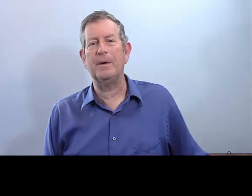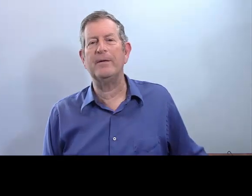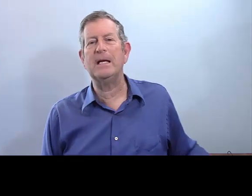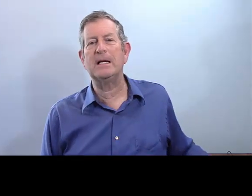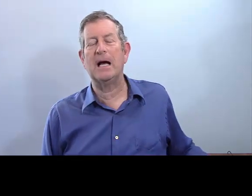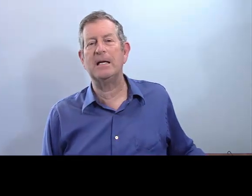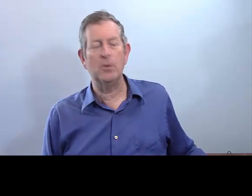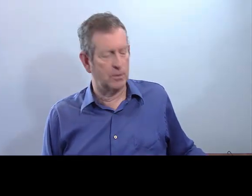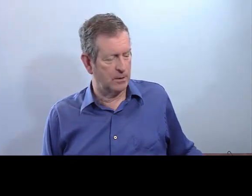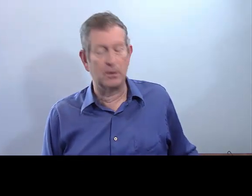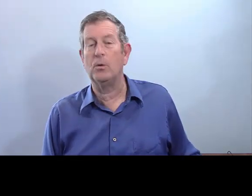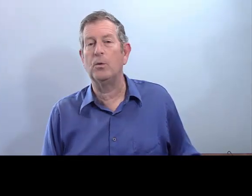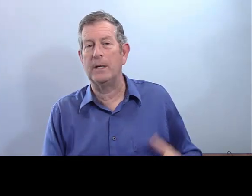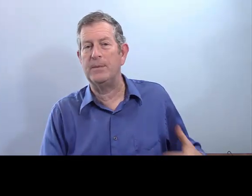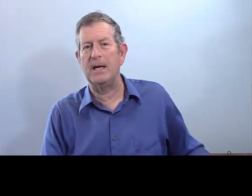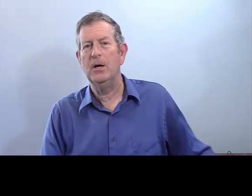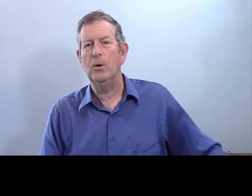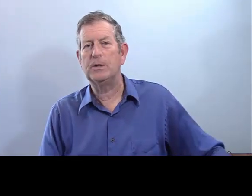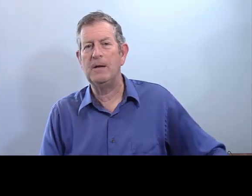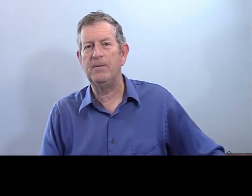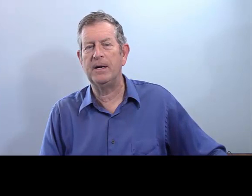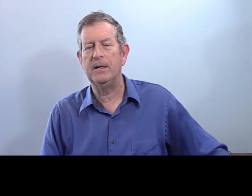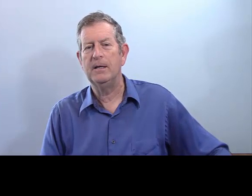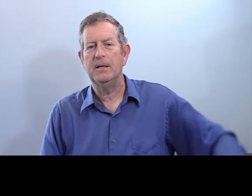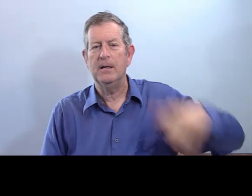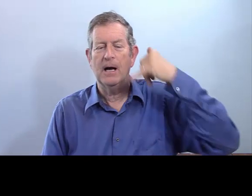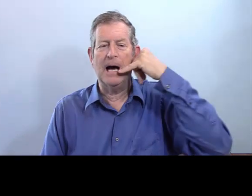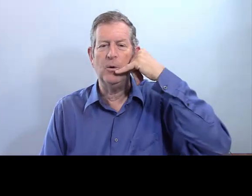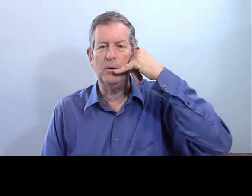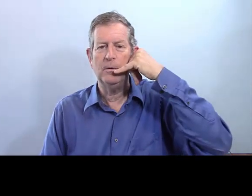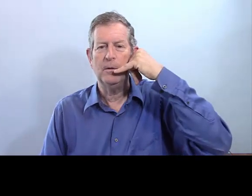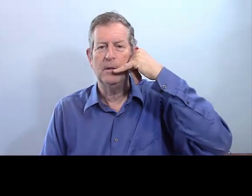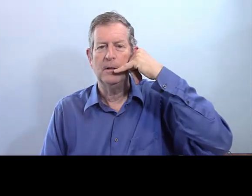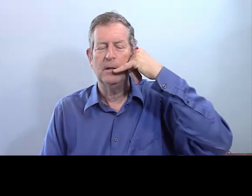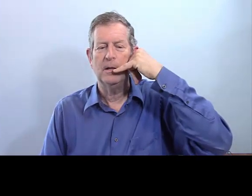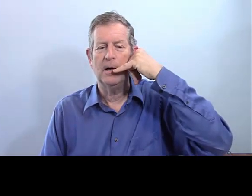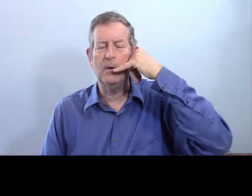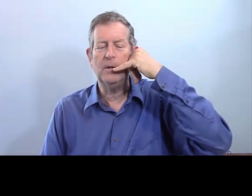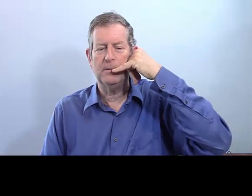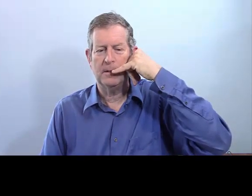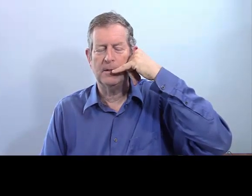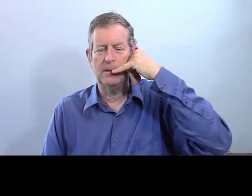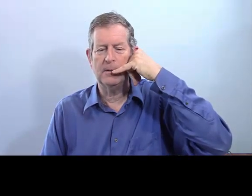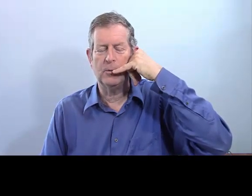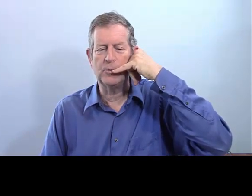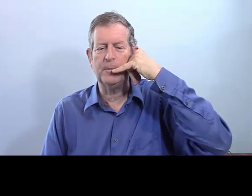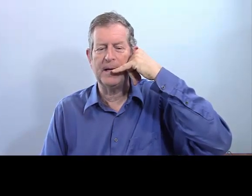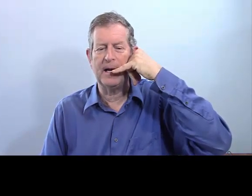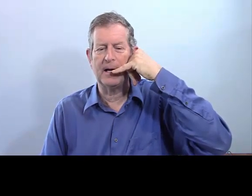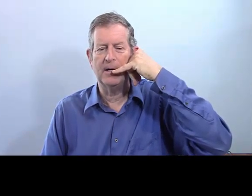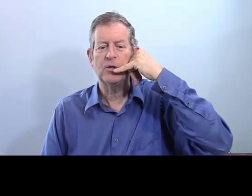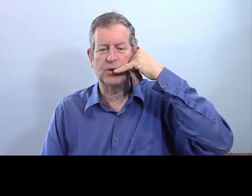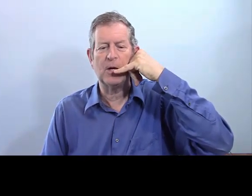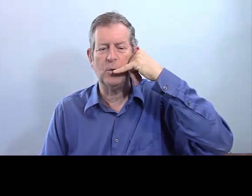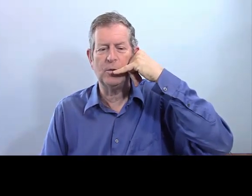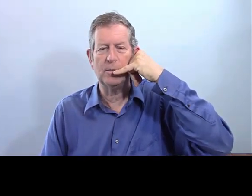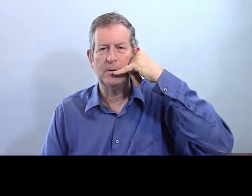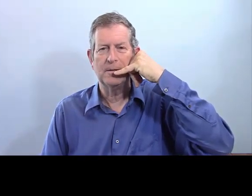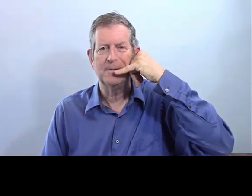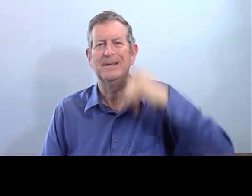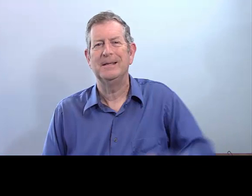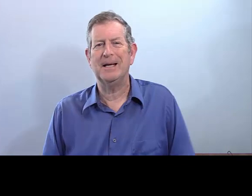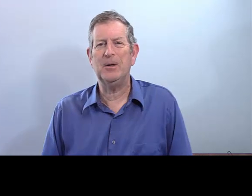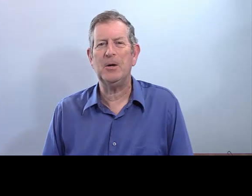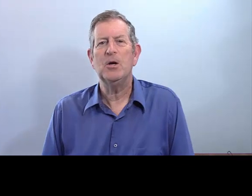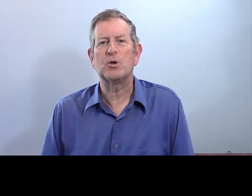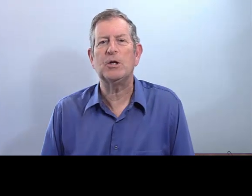quand on parle avec quelqu'un à qui on connaît bien au téléphone. Allo ? Ah oui. Bonjour Bernard. Je t'écoute.